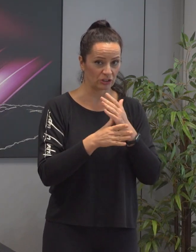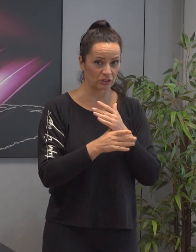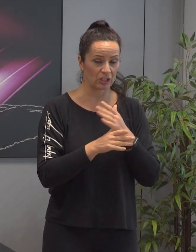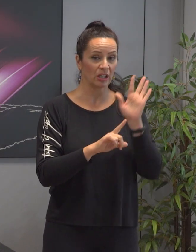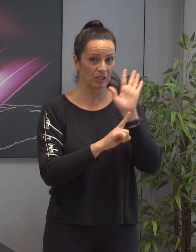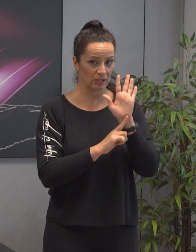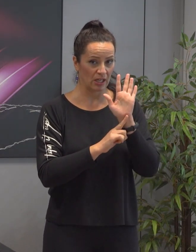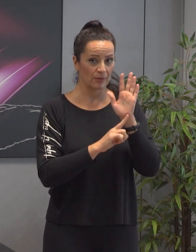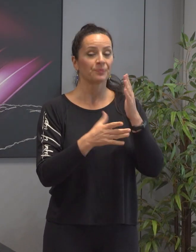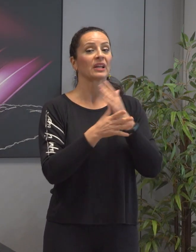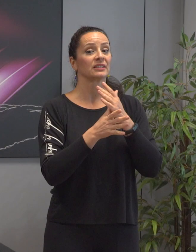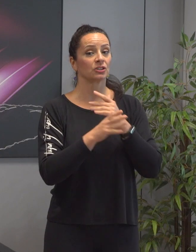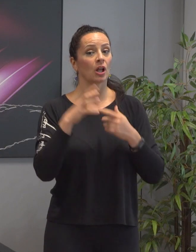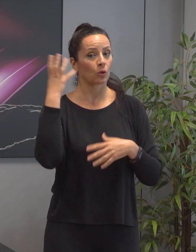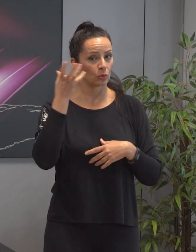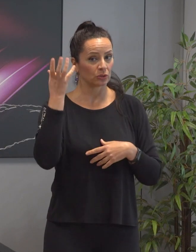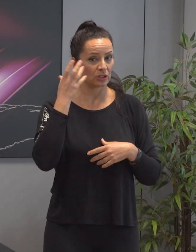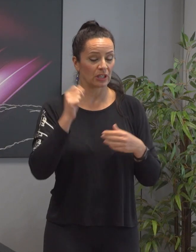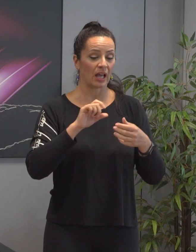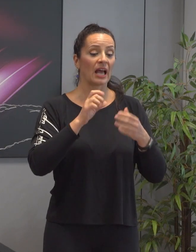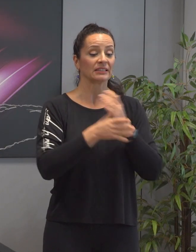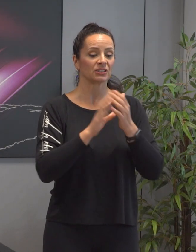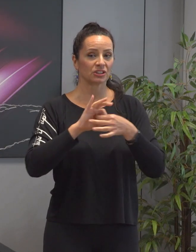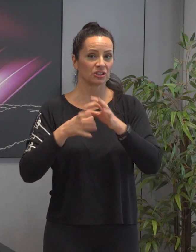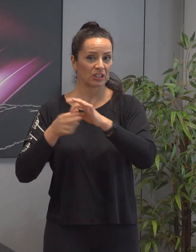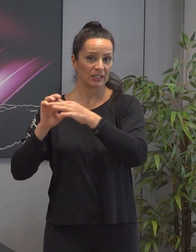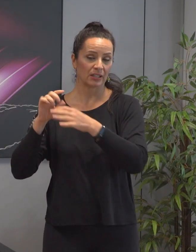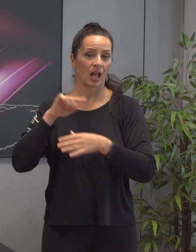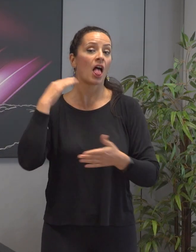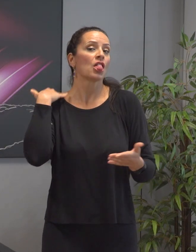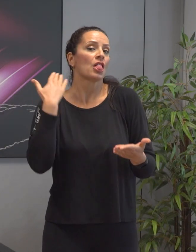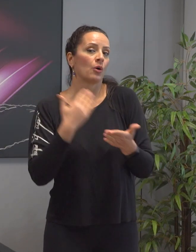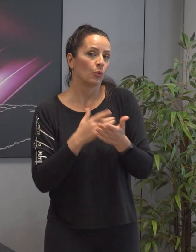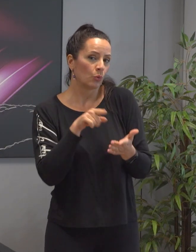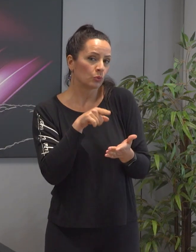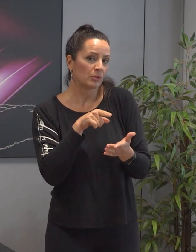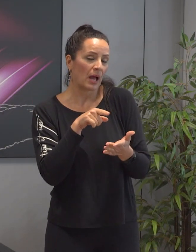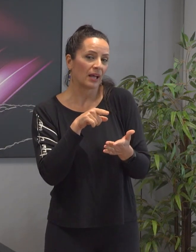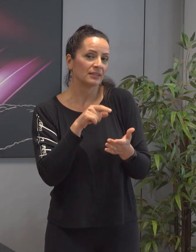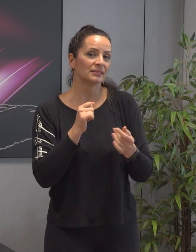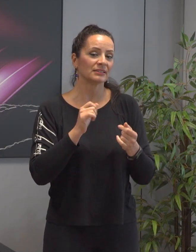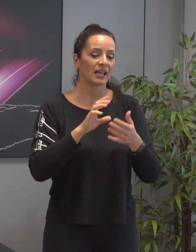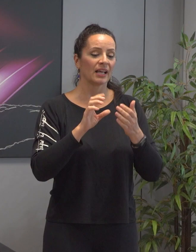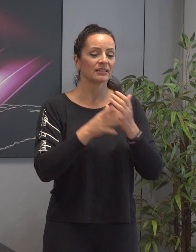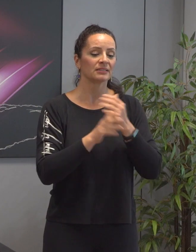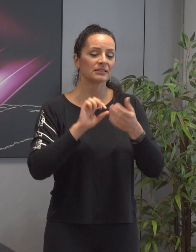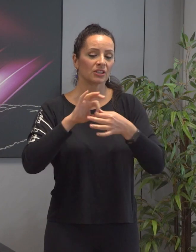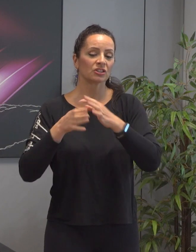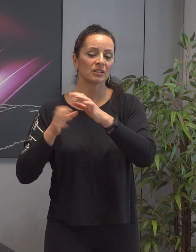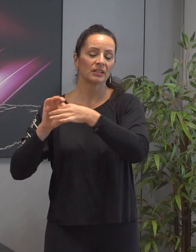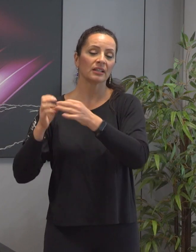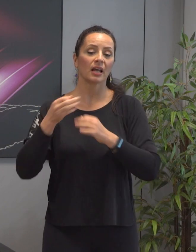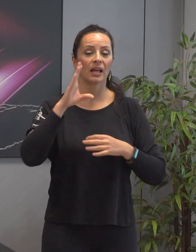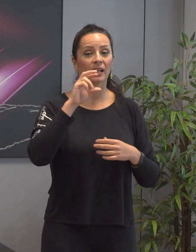o caso do Seixal Cultural ou da Seixalíada, sendo que, na última edição da Seixalíada, 10% das